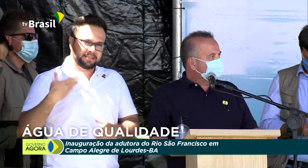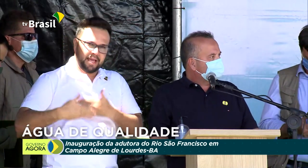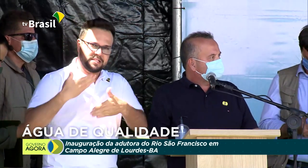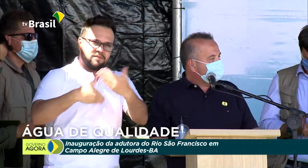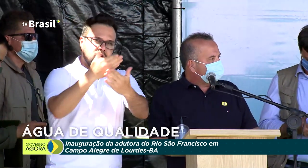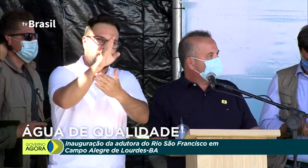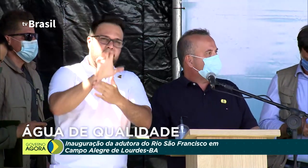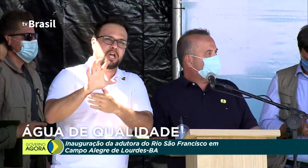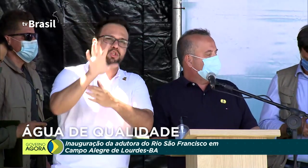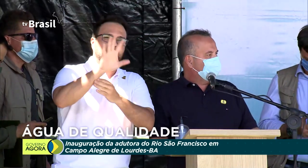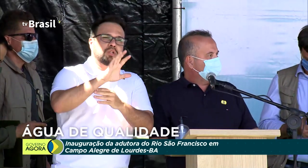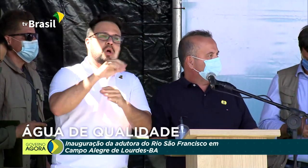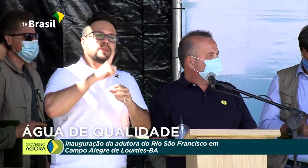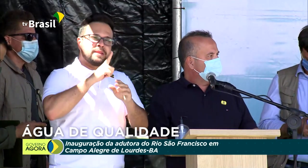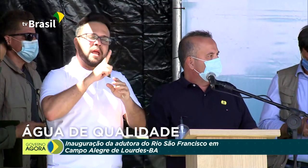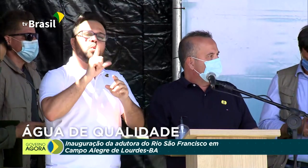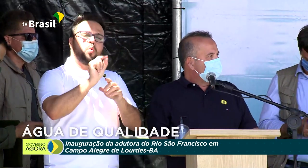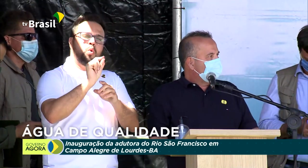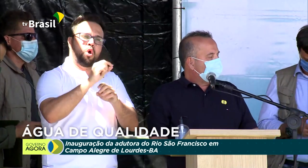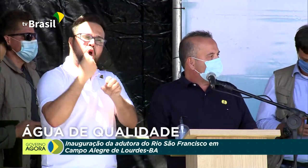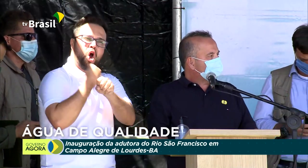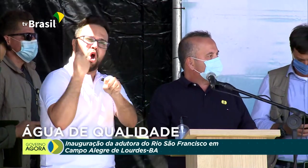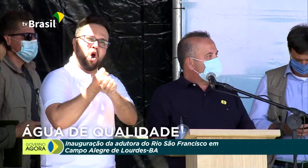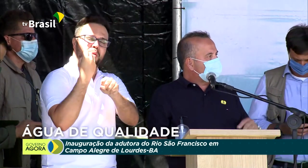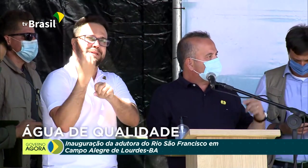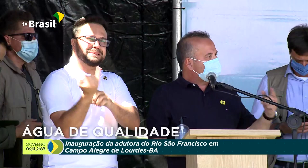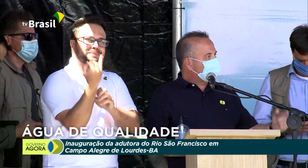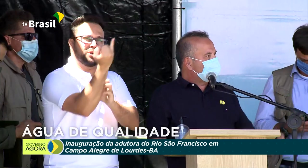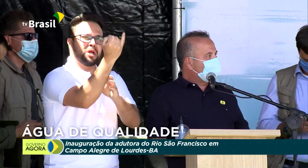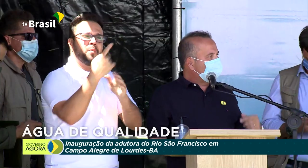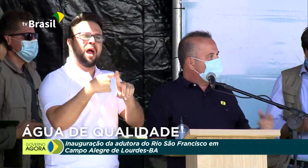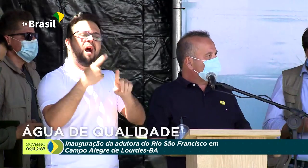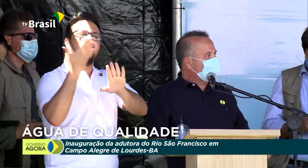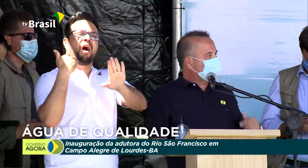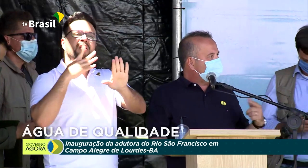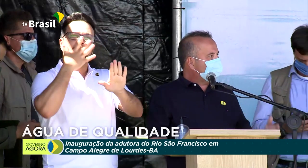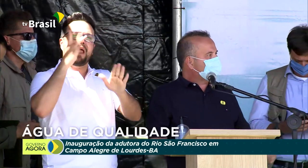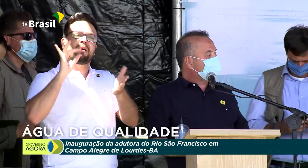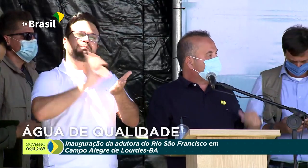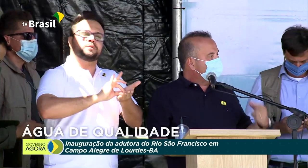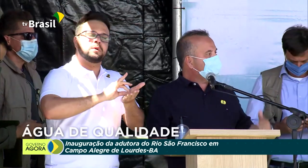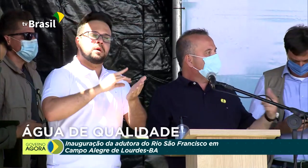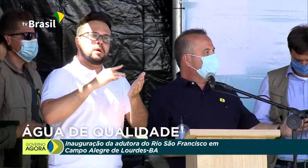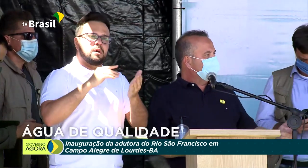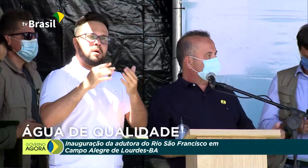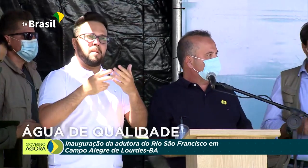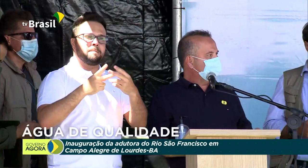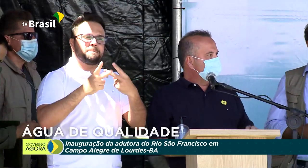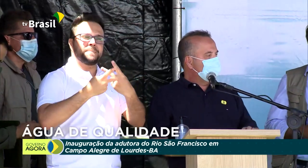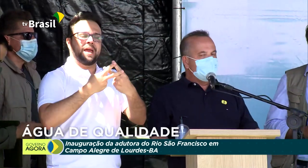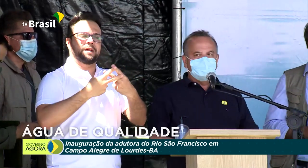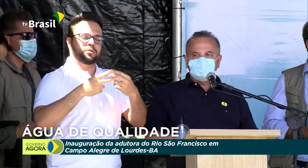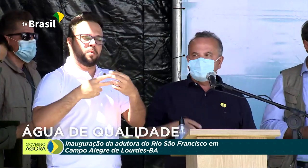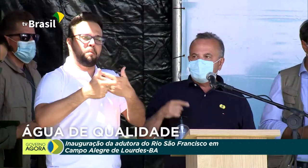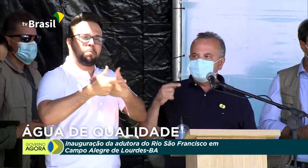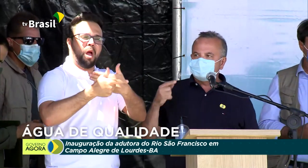estruturantes saiam do papel. Obras que se arrastavam a 8, a 10, a 15 anos,